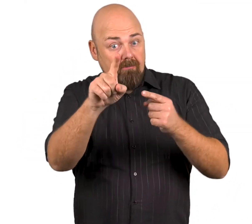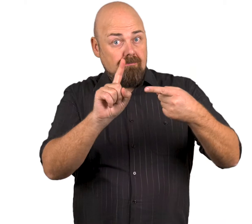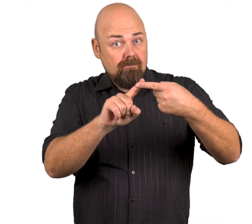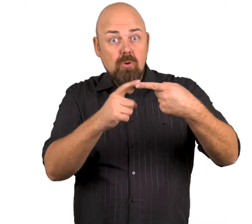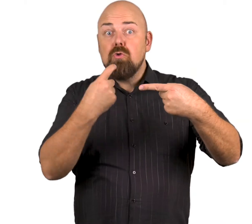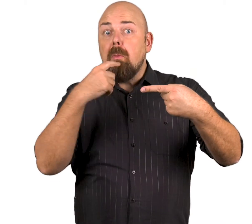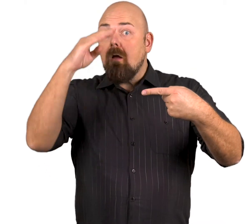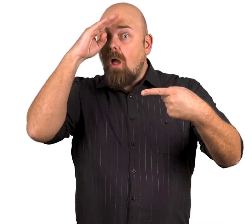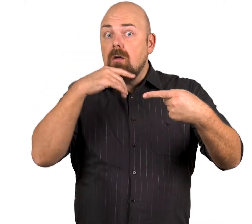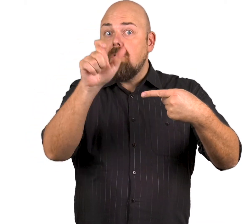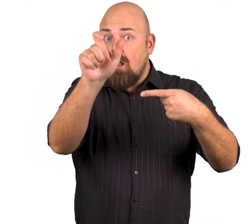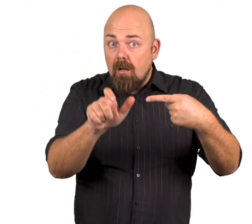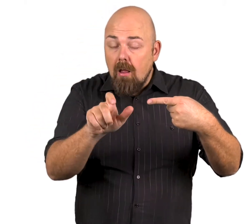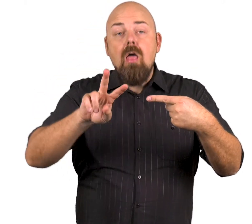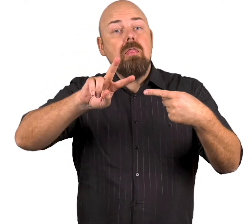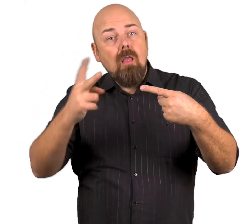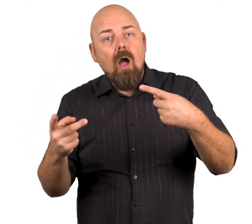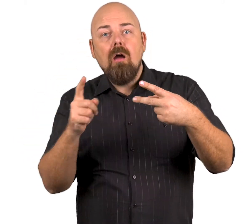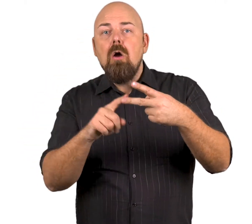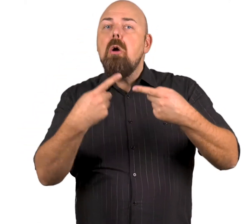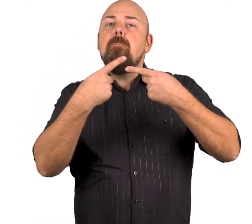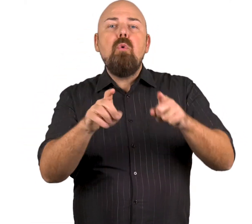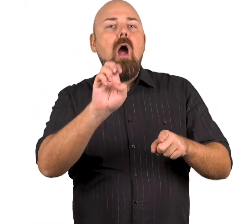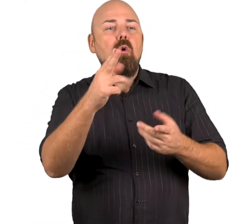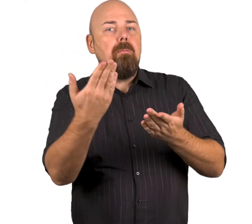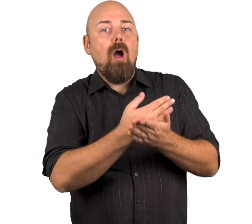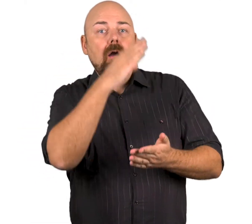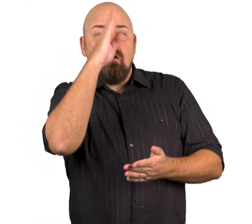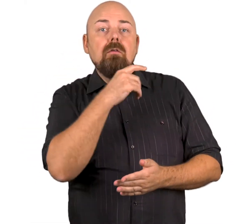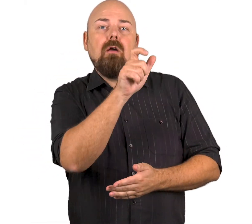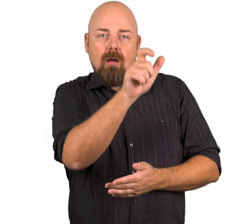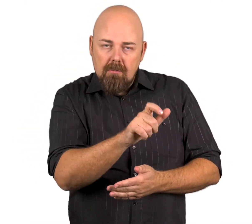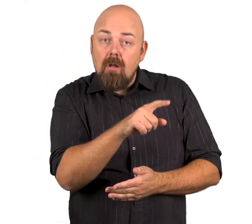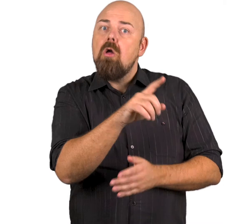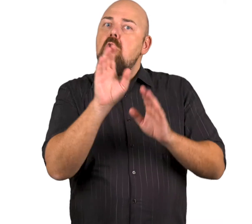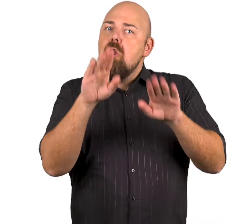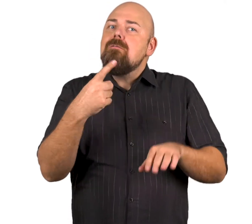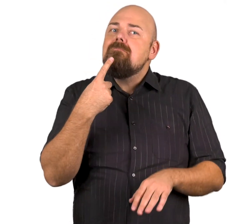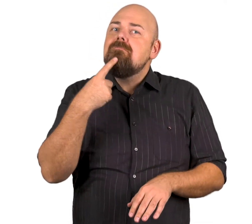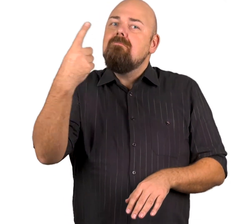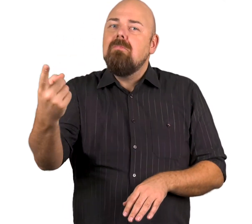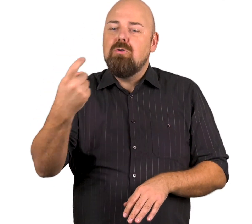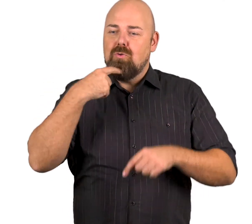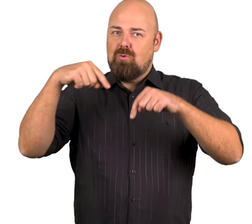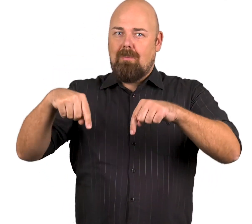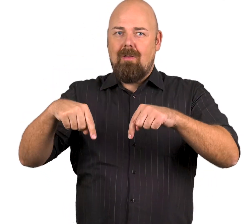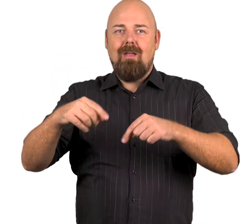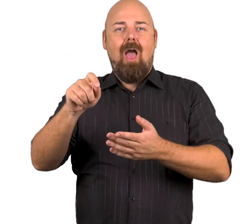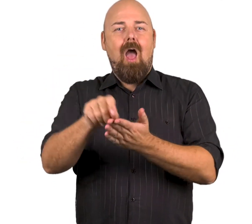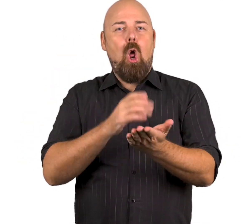jos olet Suomen kansalainen tai jos olet jonkin muun EU-maan kansalainen ja olet ilmoittautunut